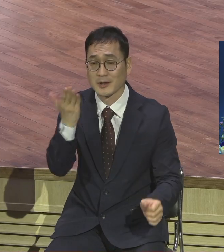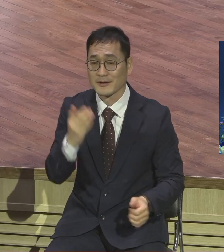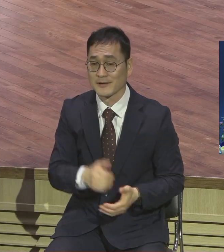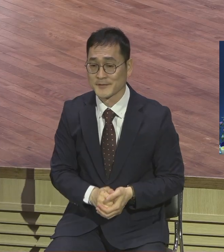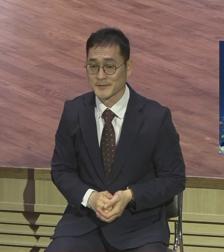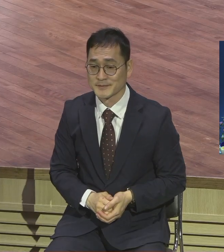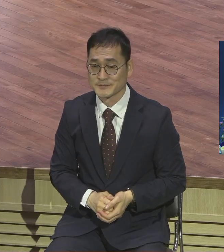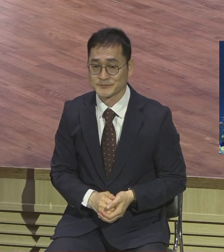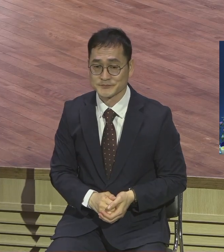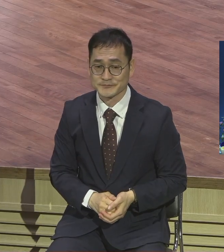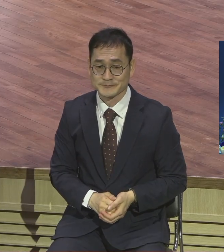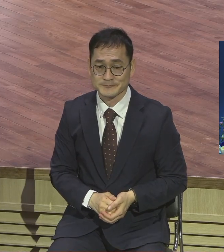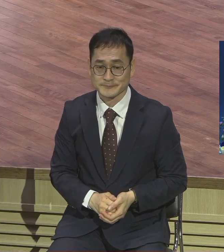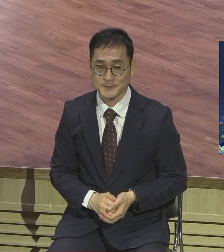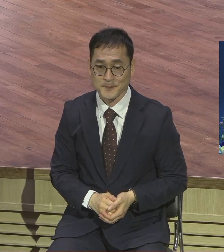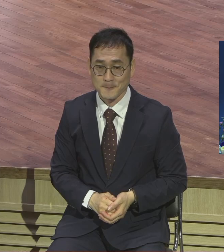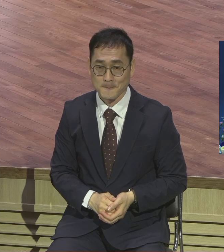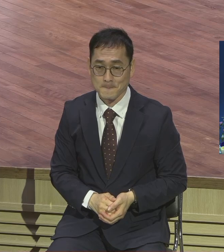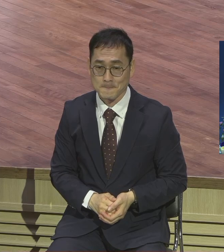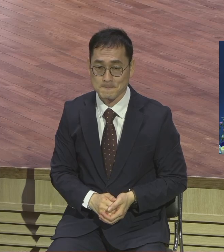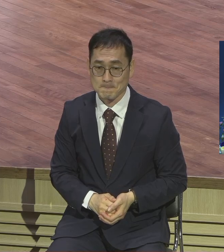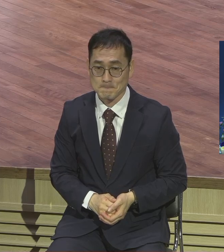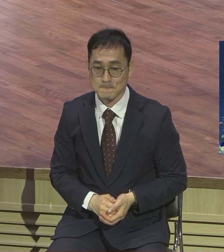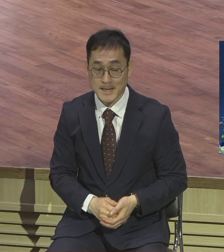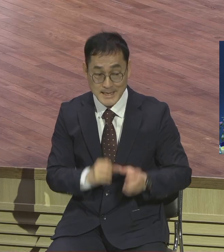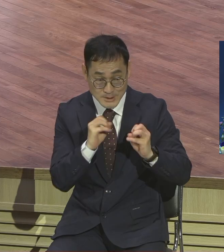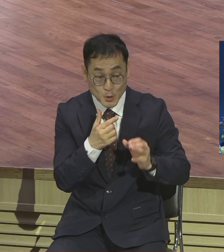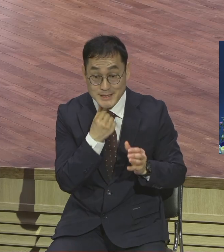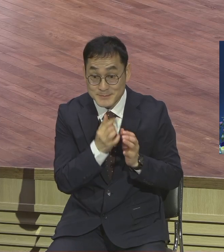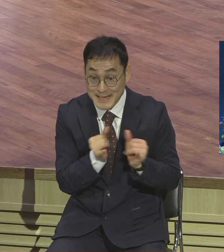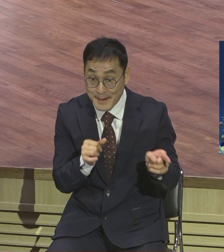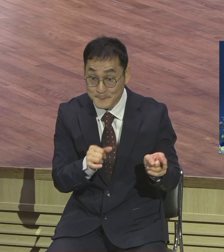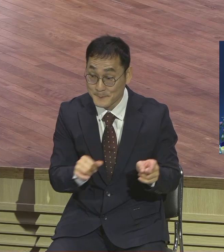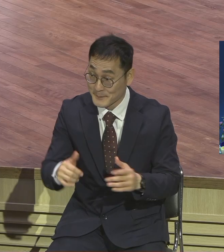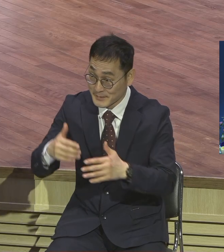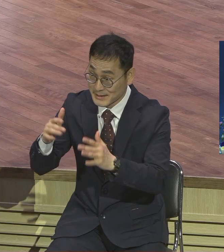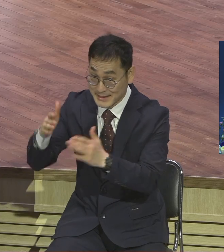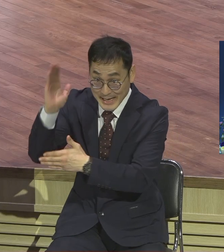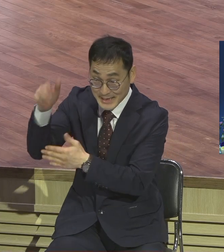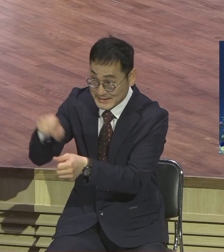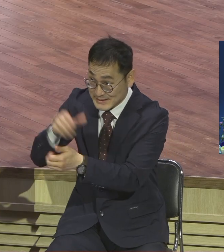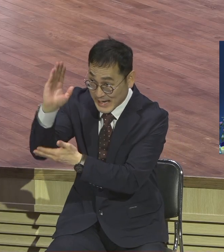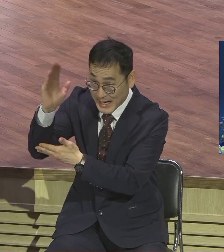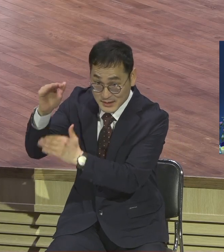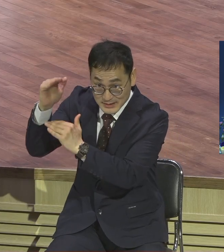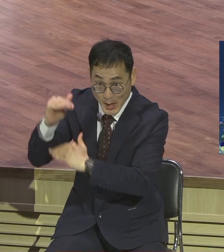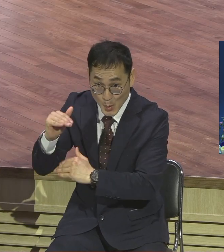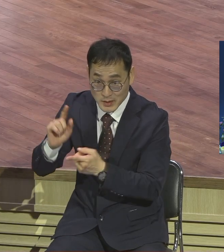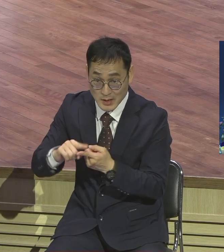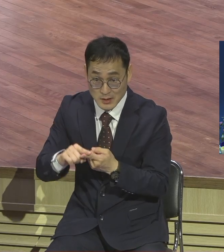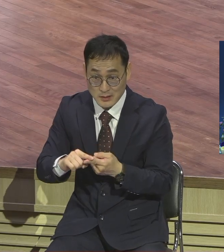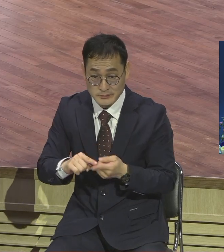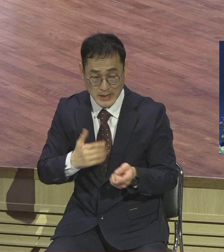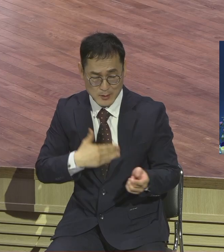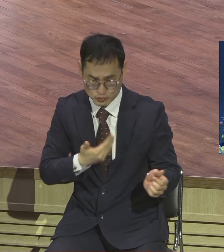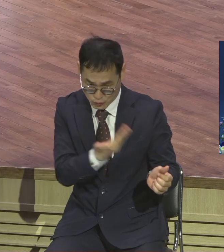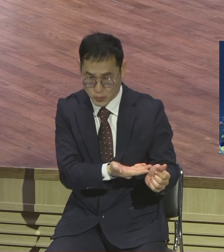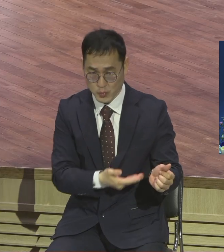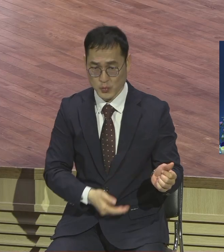들어보도록 이번 기회에 전도 대상자들 이런 일을 교회하고 운동하는데 여러분 기도 대상자 있잖아요 그 사람에게